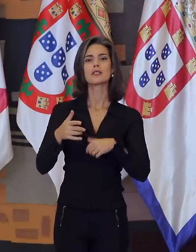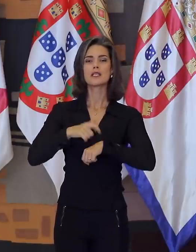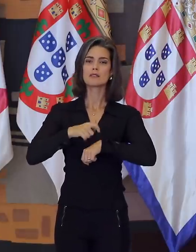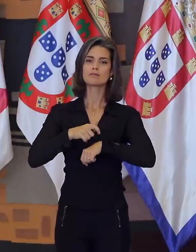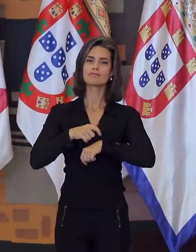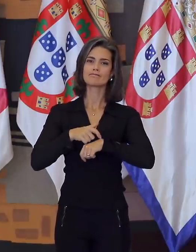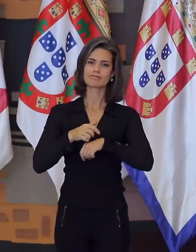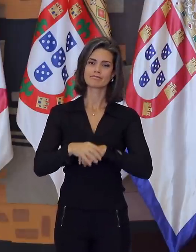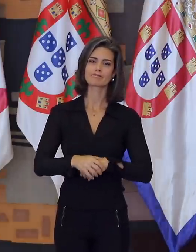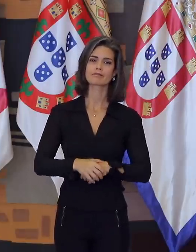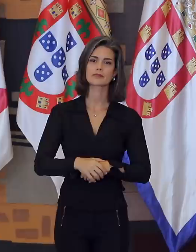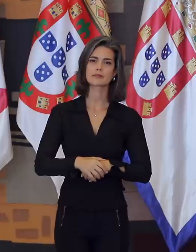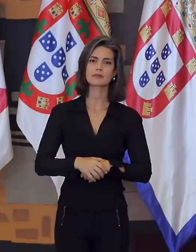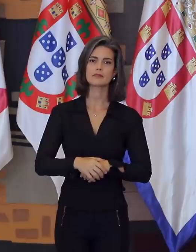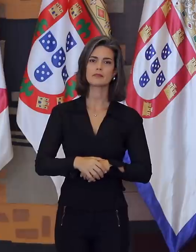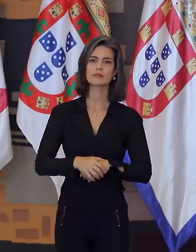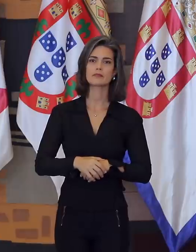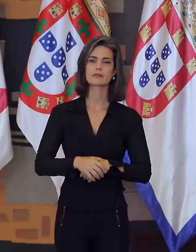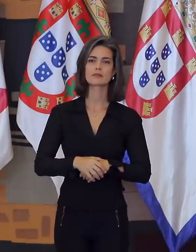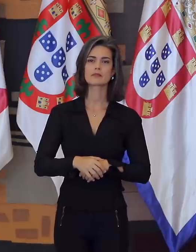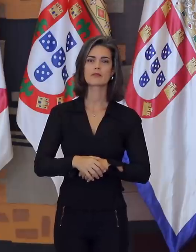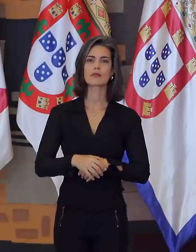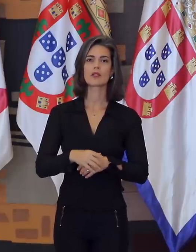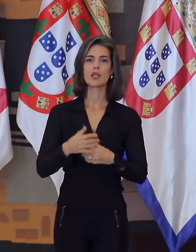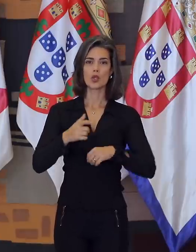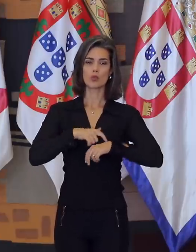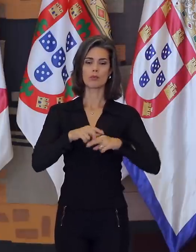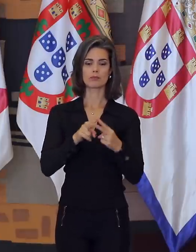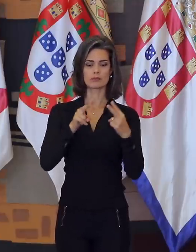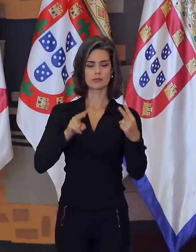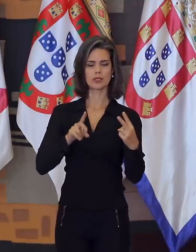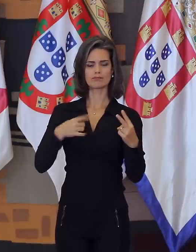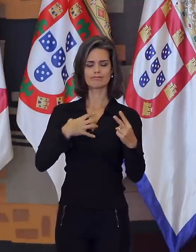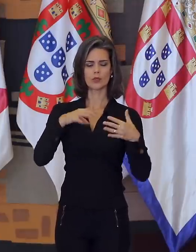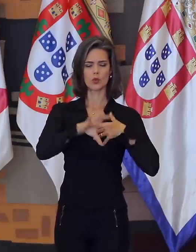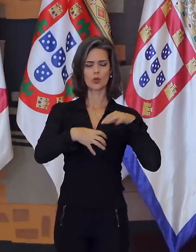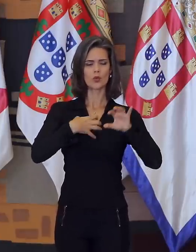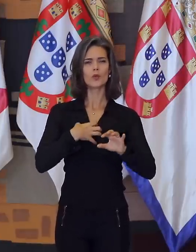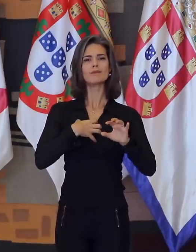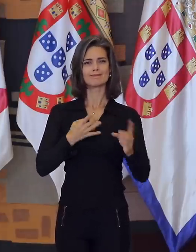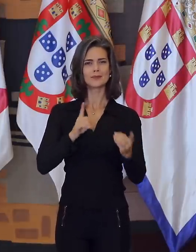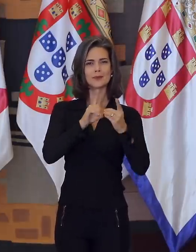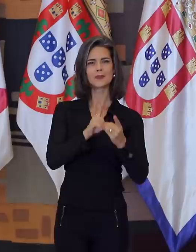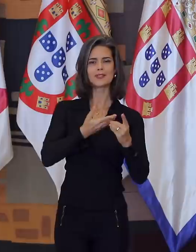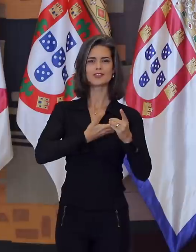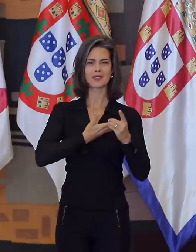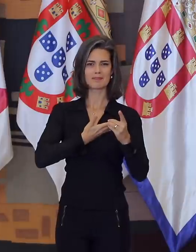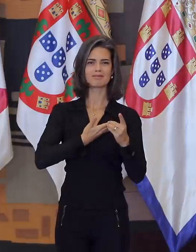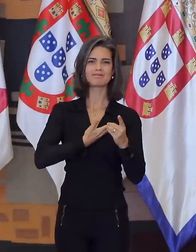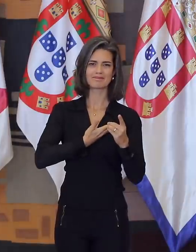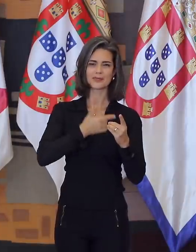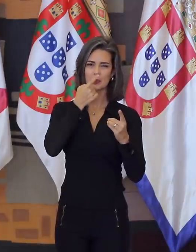Em vez de apartar, o distanciamento social fez nascer um senso de companheirismo e de unidade na turma que, para muitos,